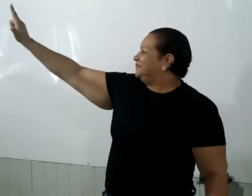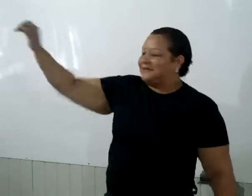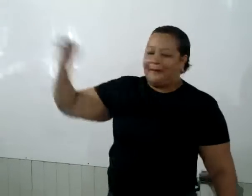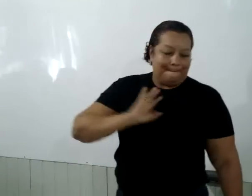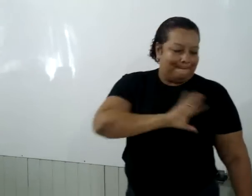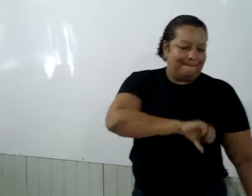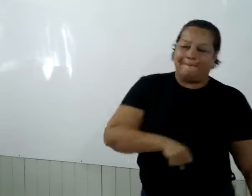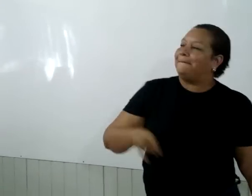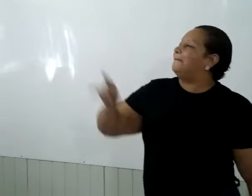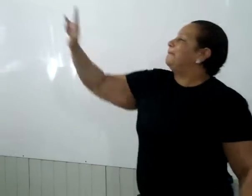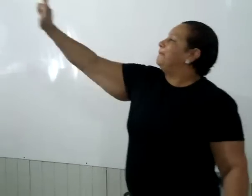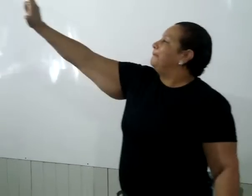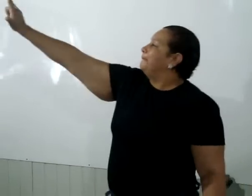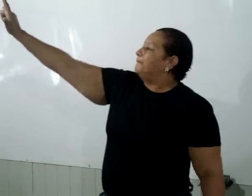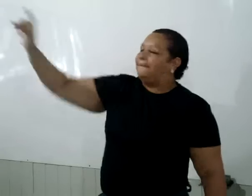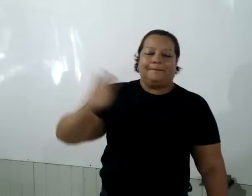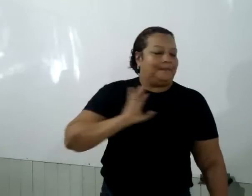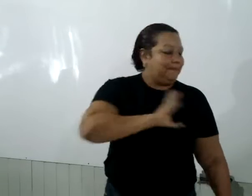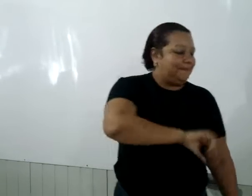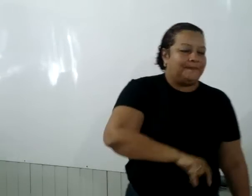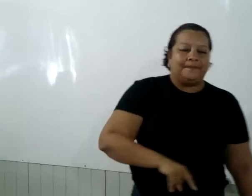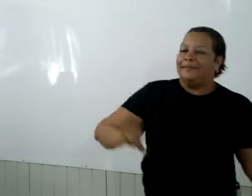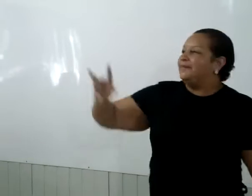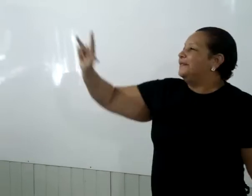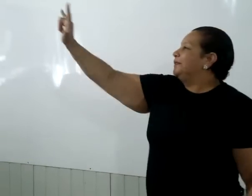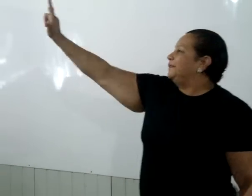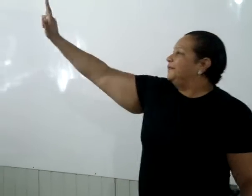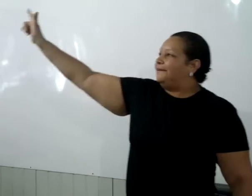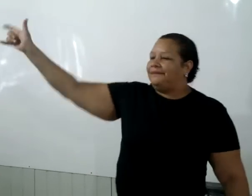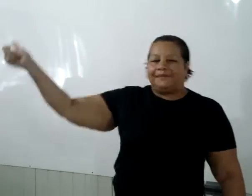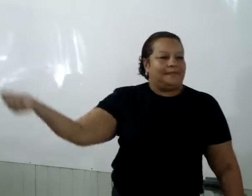porque está